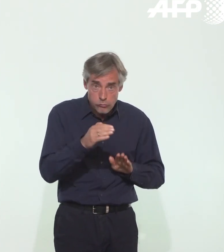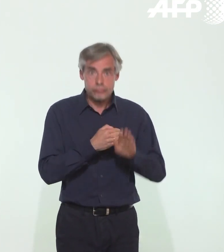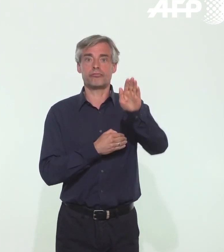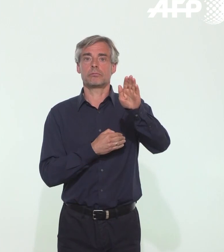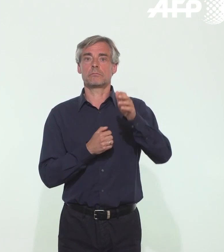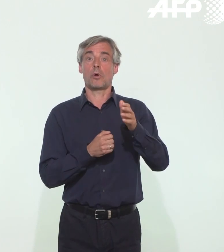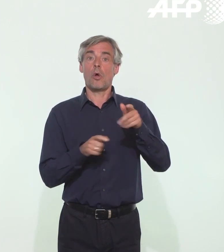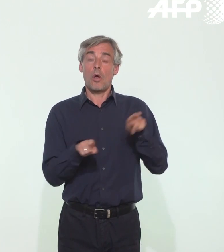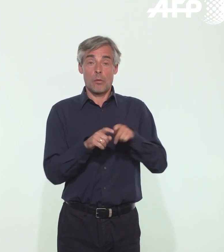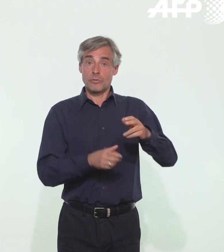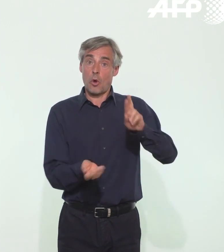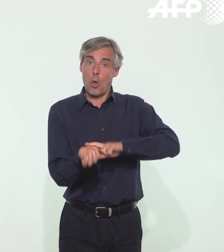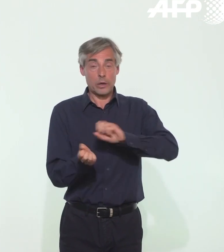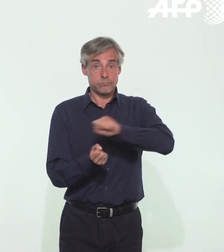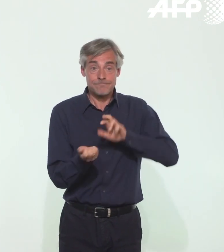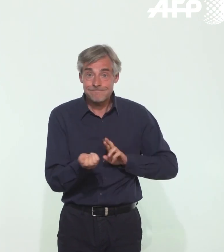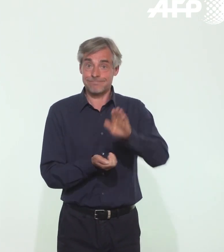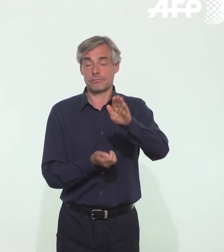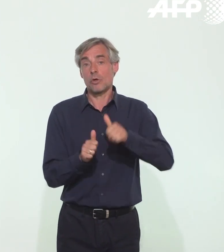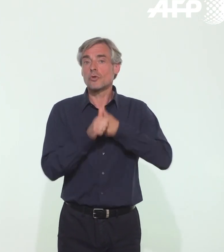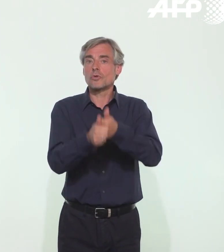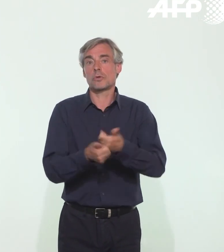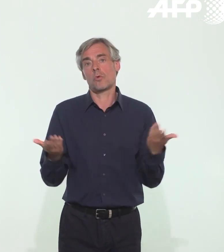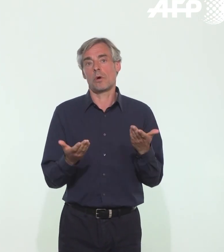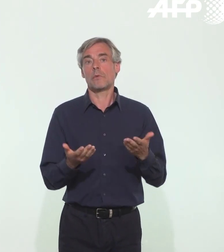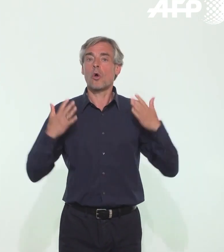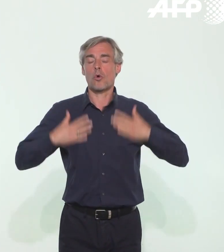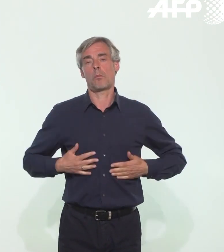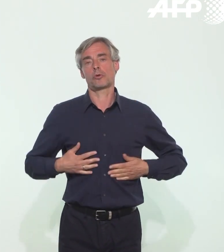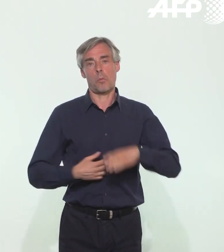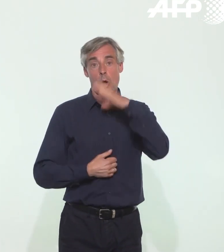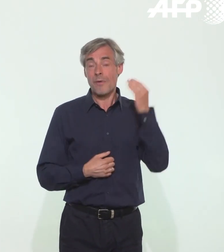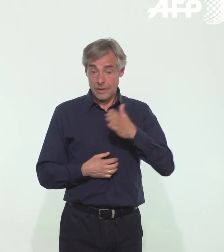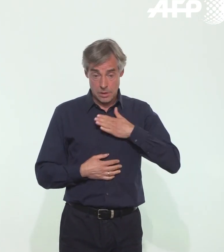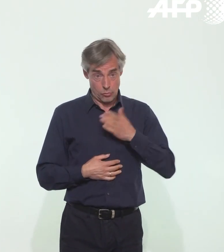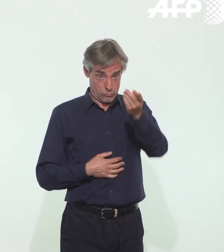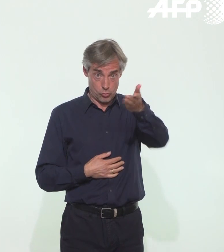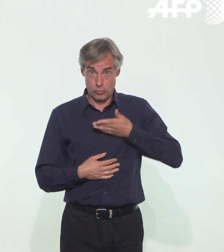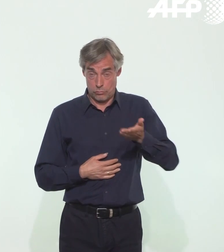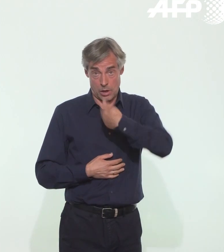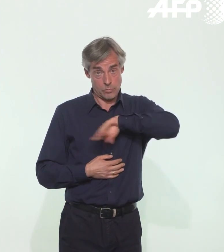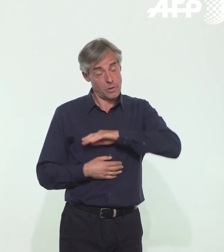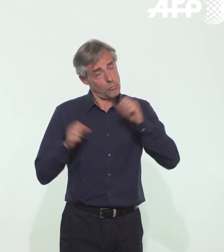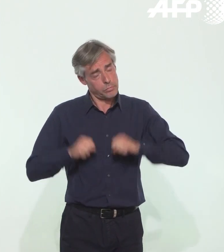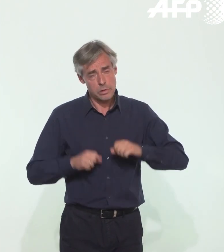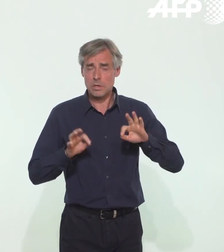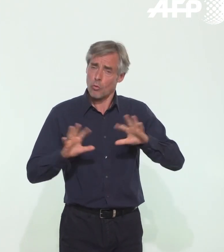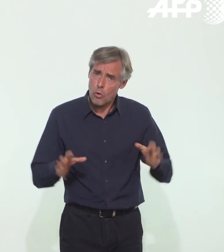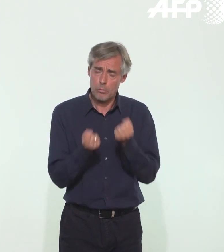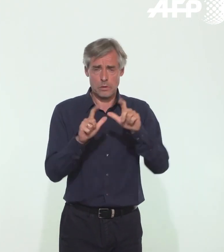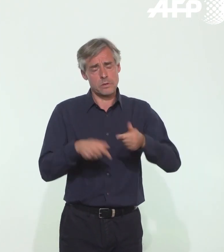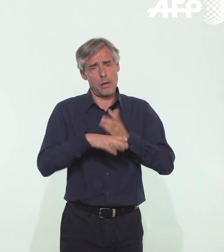de propagation d'épidémie ne sont liés qu'à nos comportements humains, qu'à nous. Nous avons le pouvoir de maîtriser